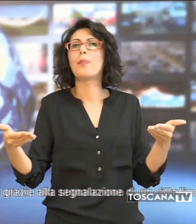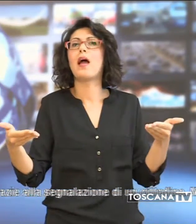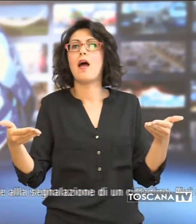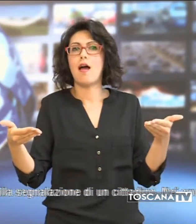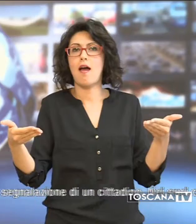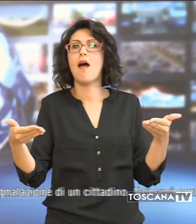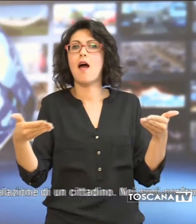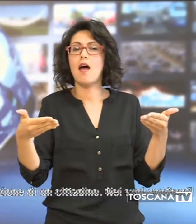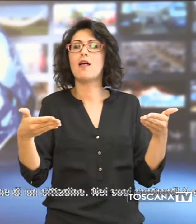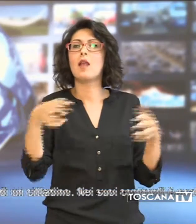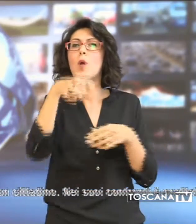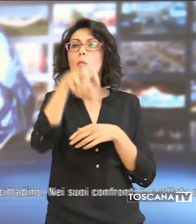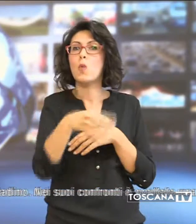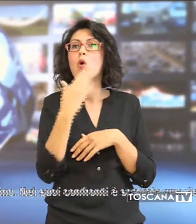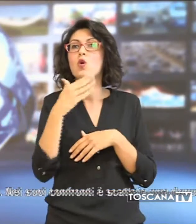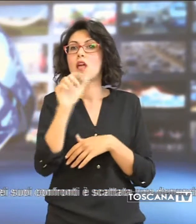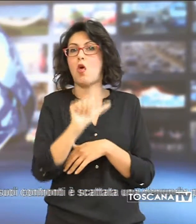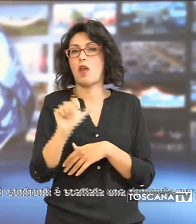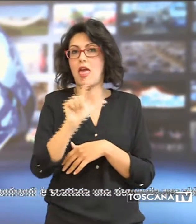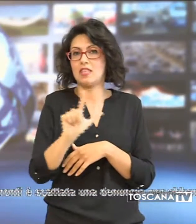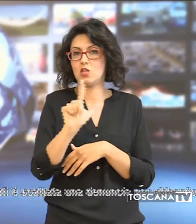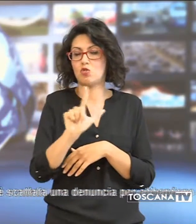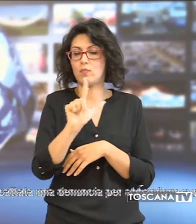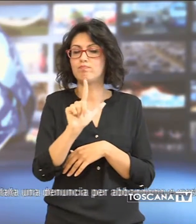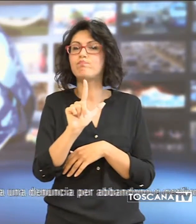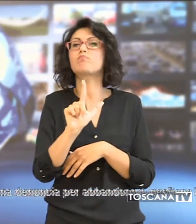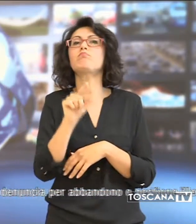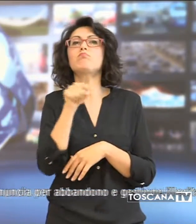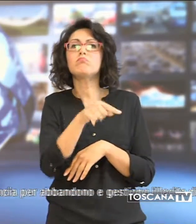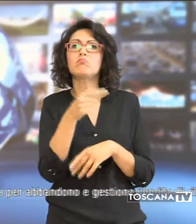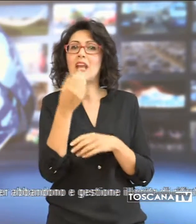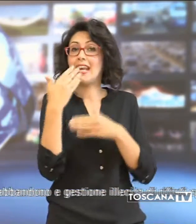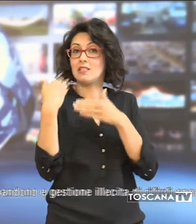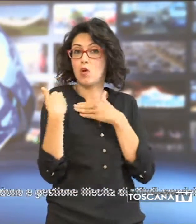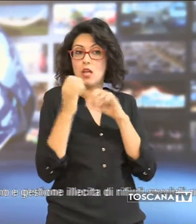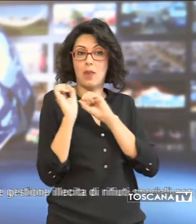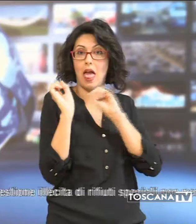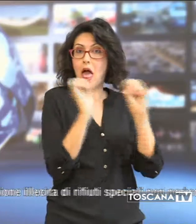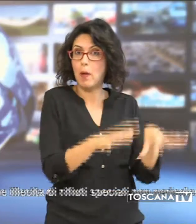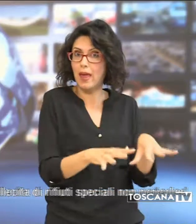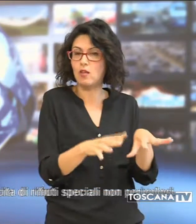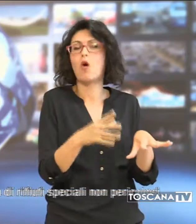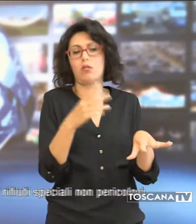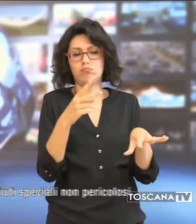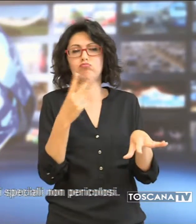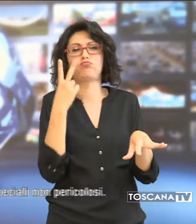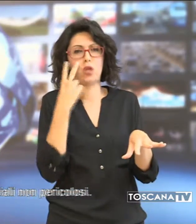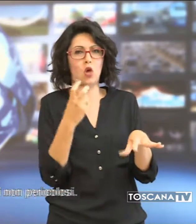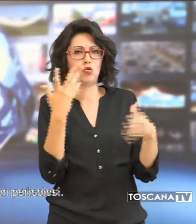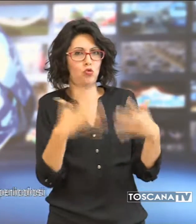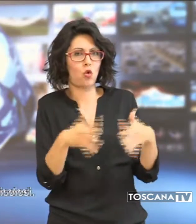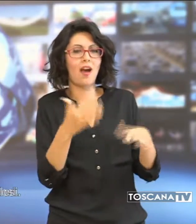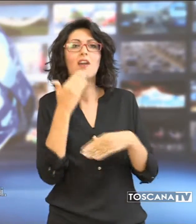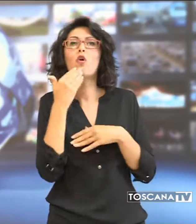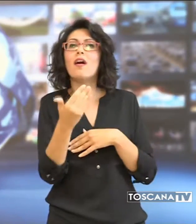Borgo San Lorenzo. Il responsabile dell'abbandono è stato individuato grazie